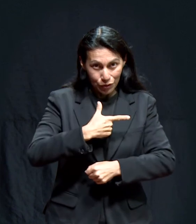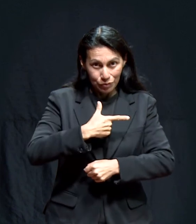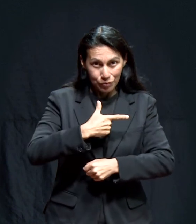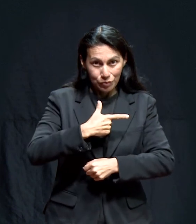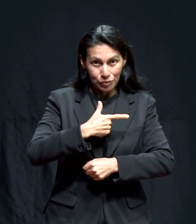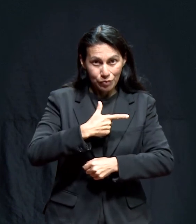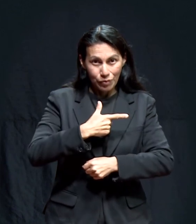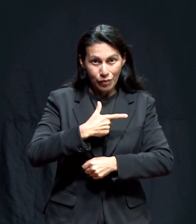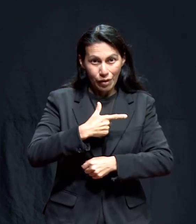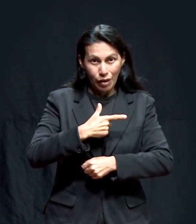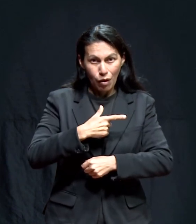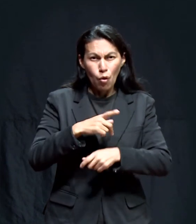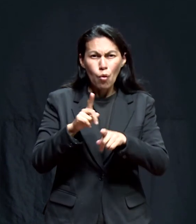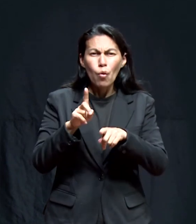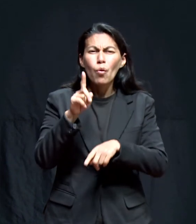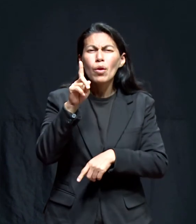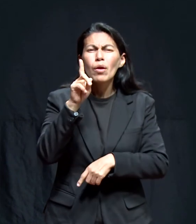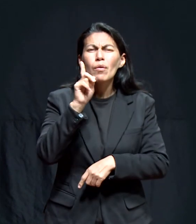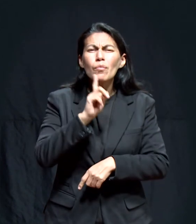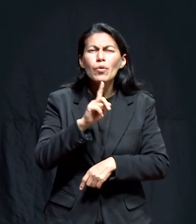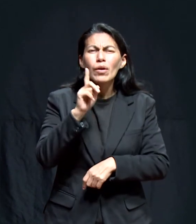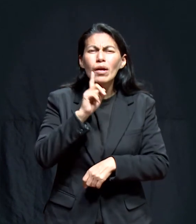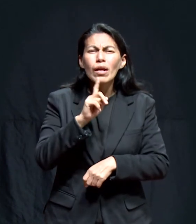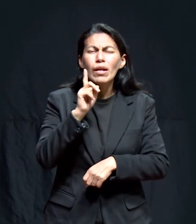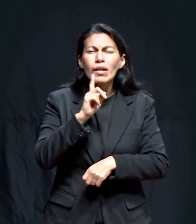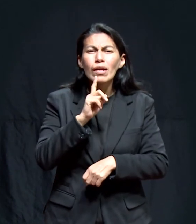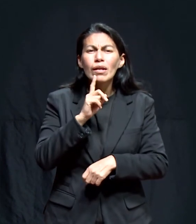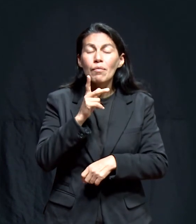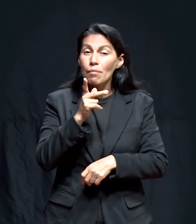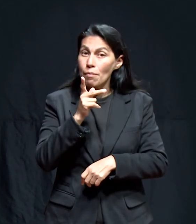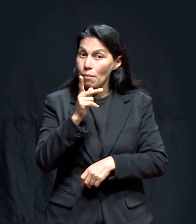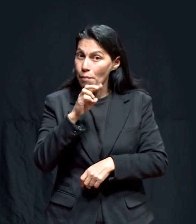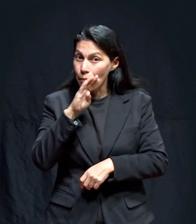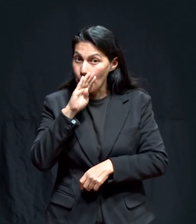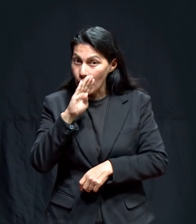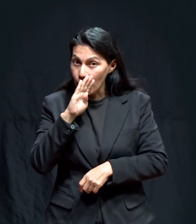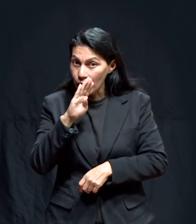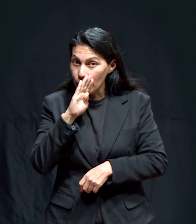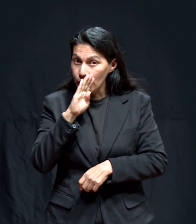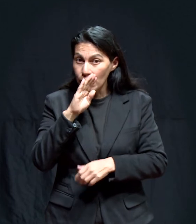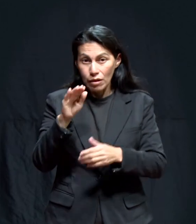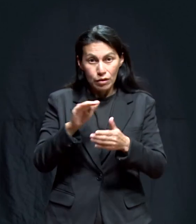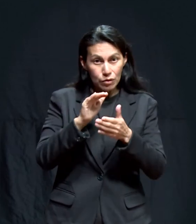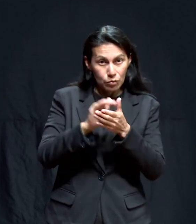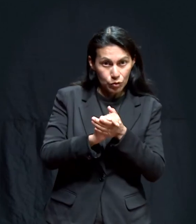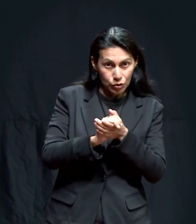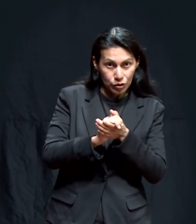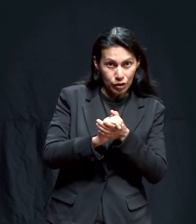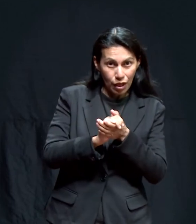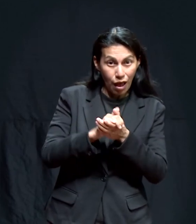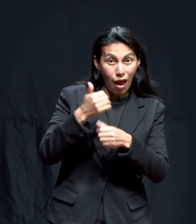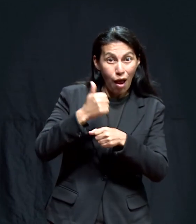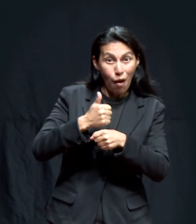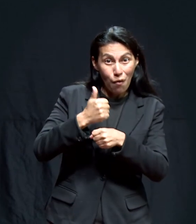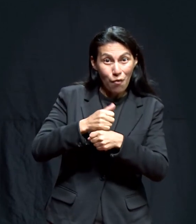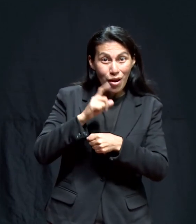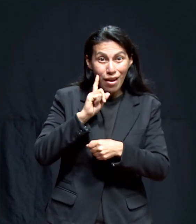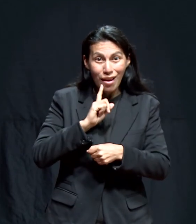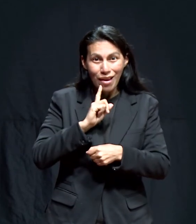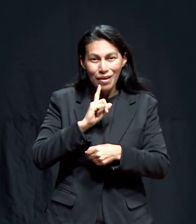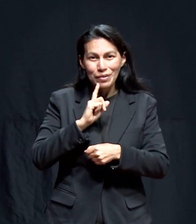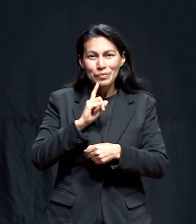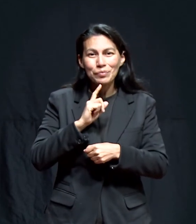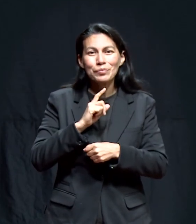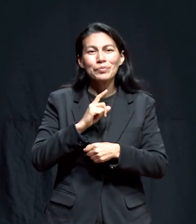a una ama de casa, madre, esposa, abuela,